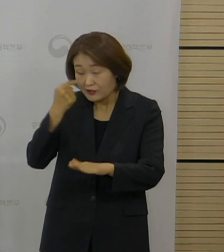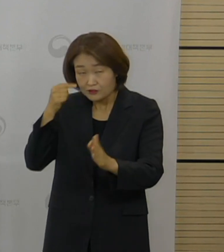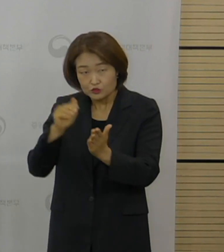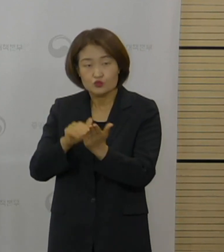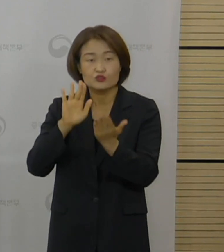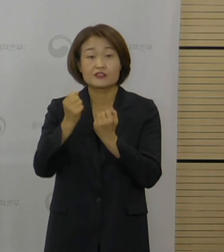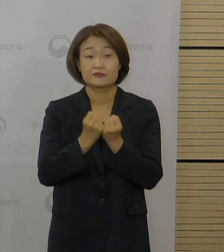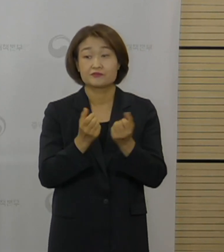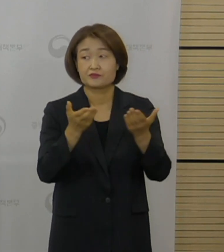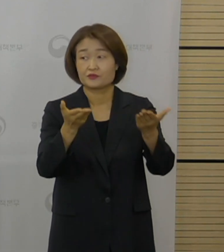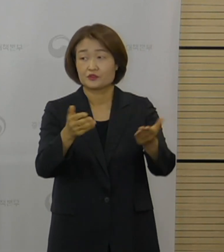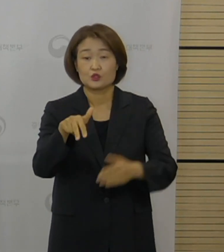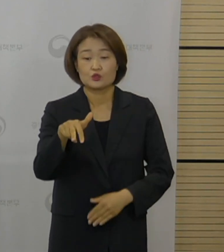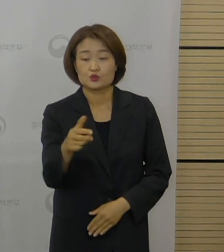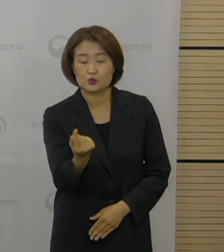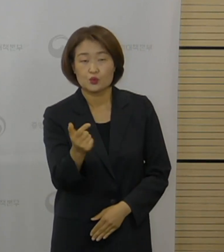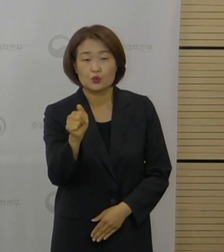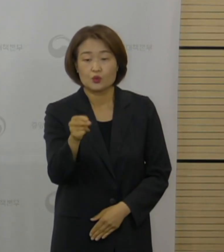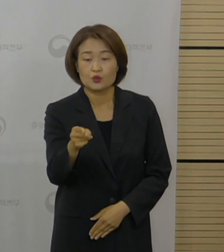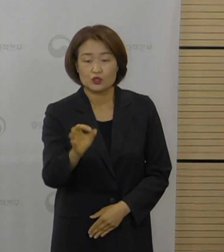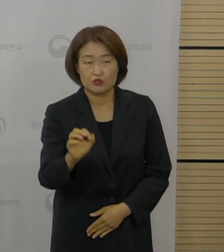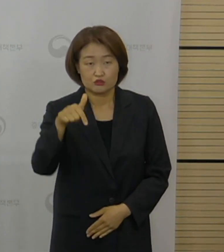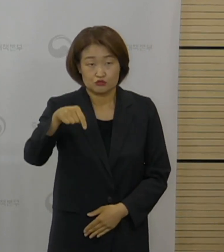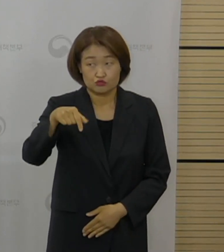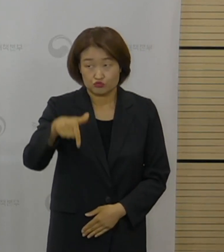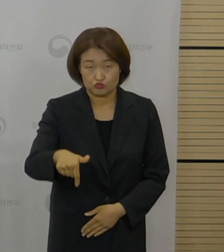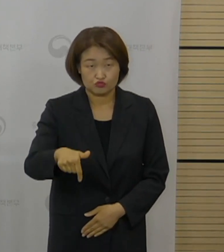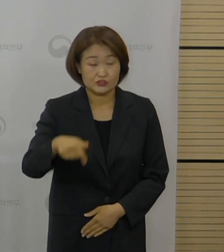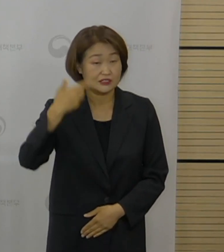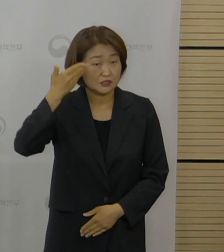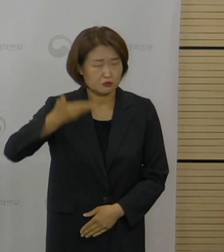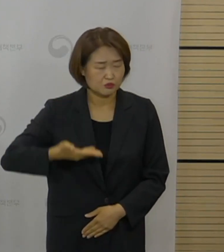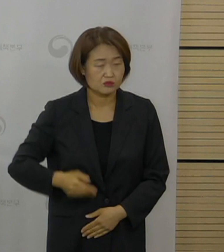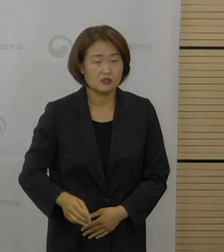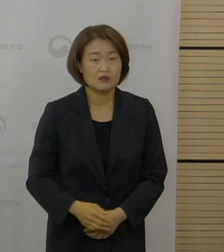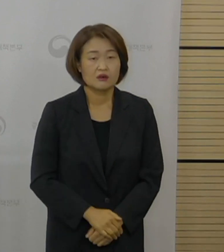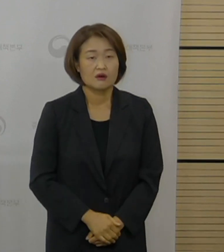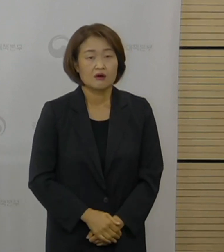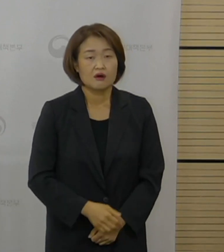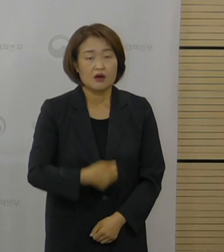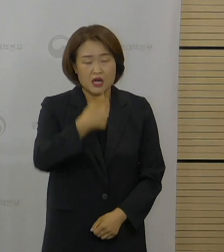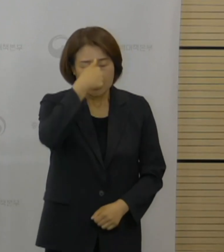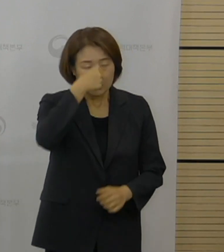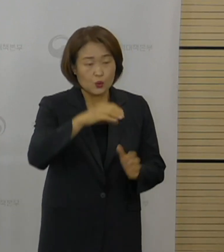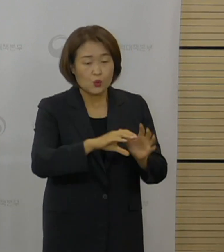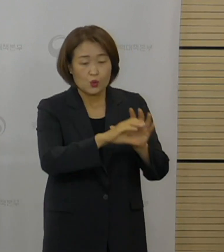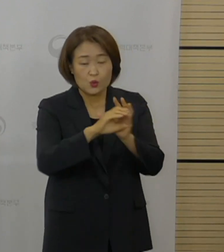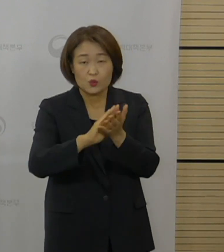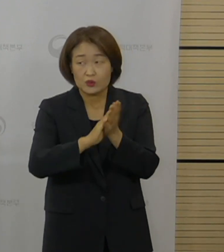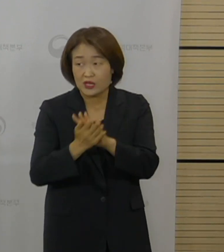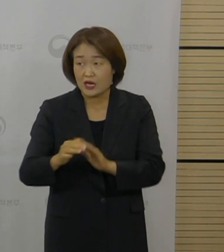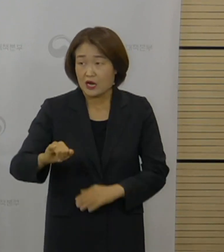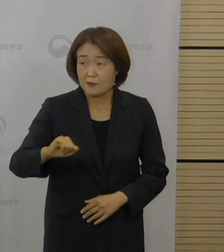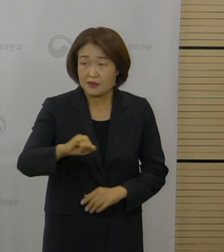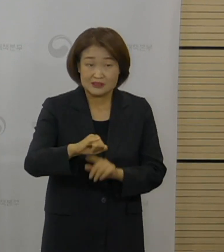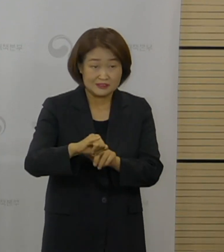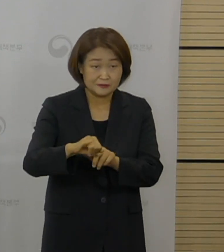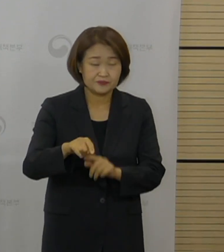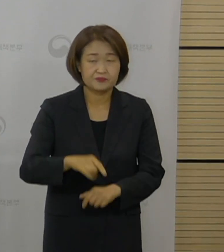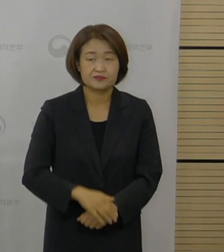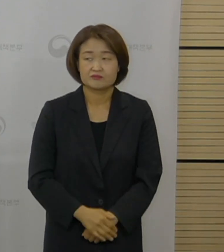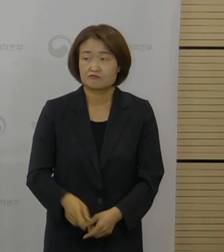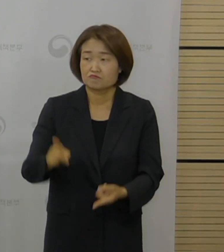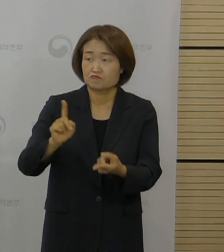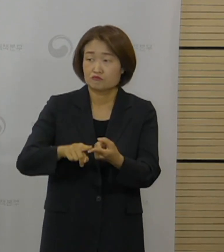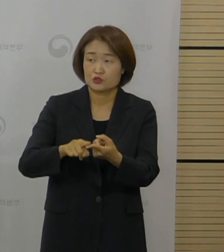경향신문 조형국 기자님 주신 질문이었습니다. 델타 변이주에 대한 국내 항체 치료제의 중환응이 현저히